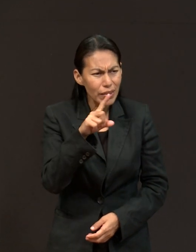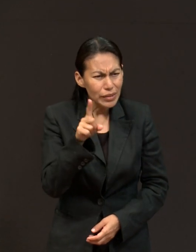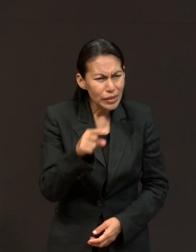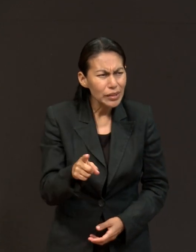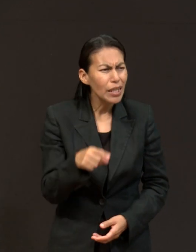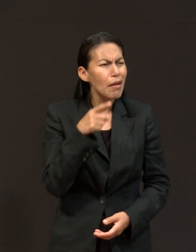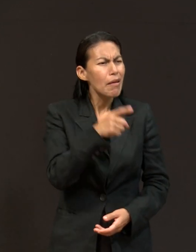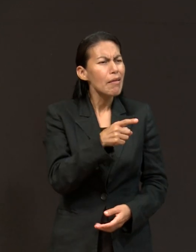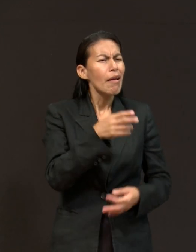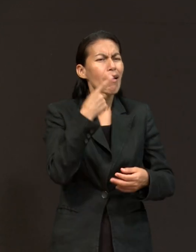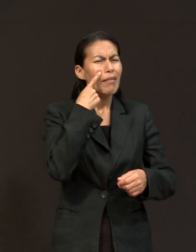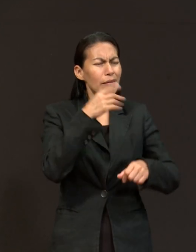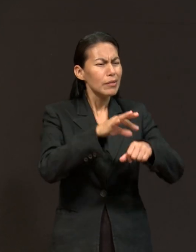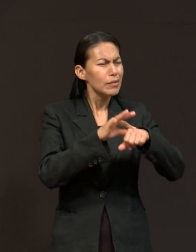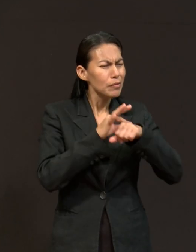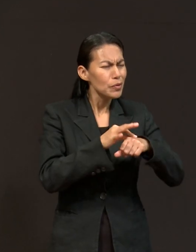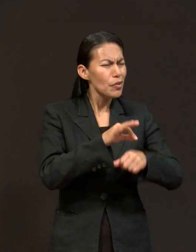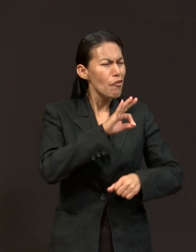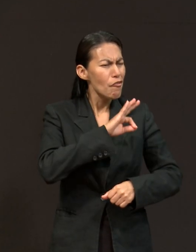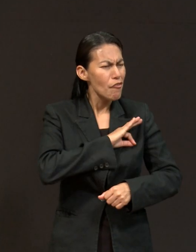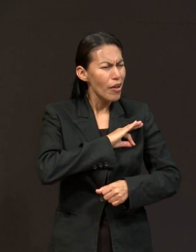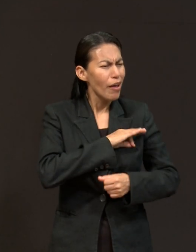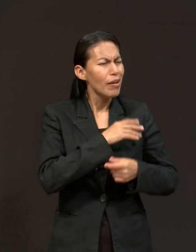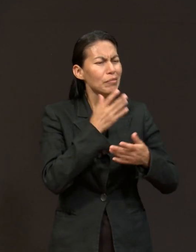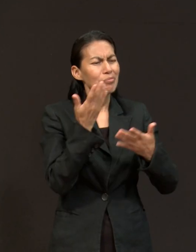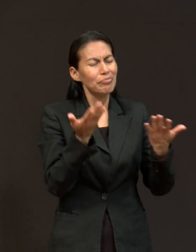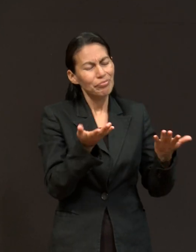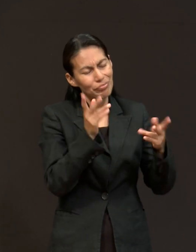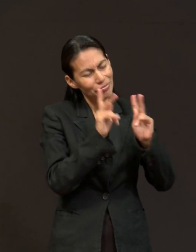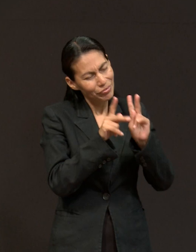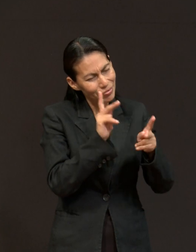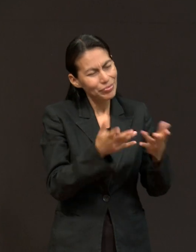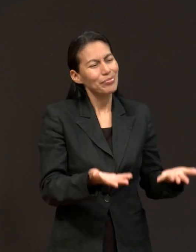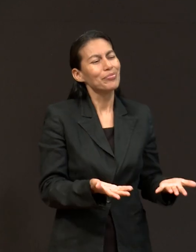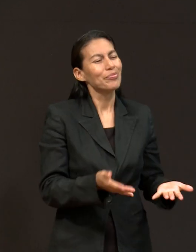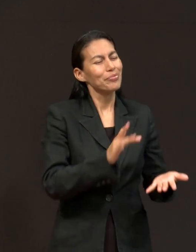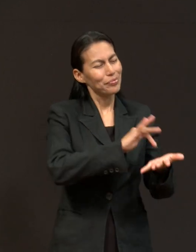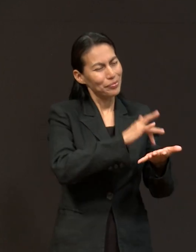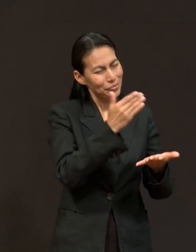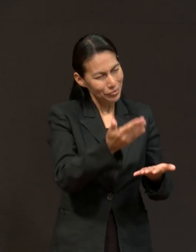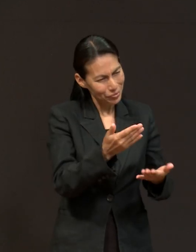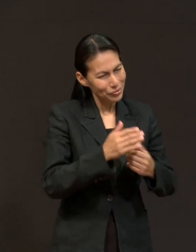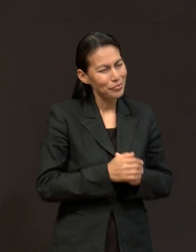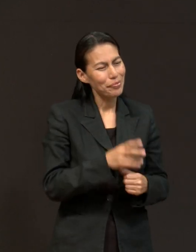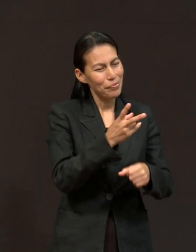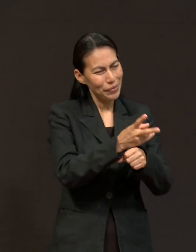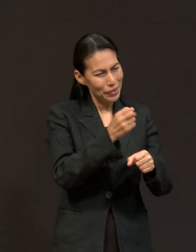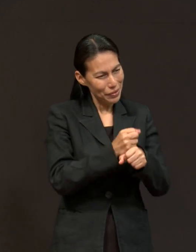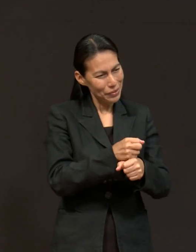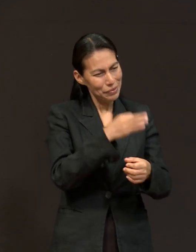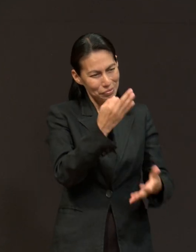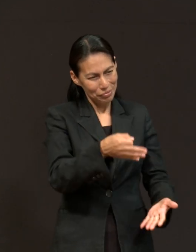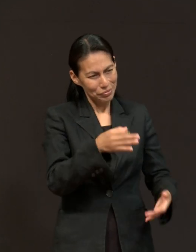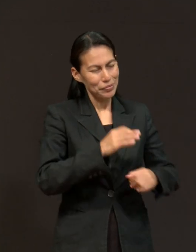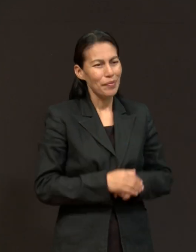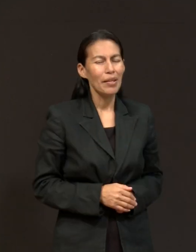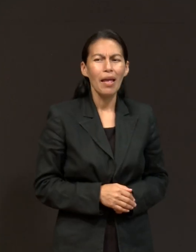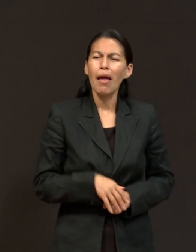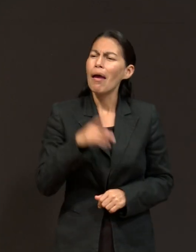testimonio de fe delante de ustedes. Gracias Débora por aceptar esta invitación. Muchas gracias a usted, Pastor,